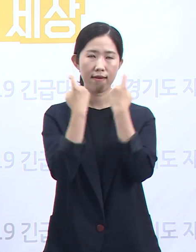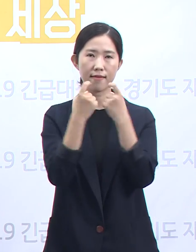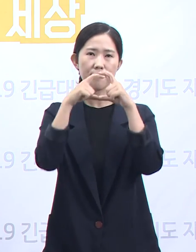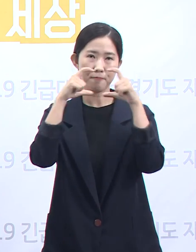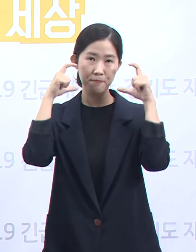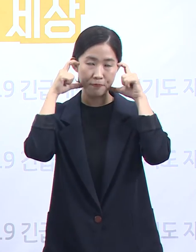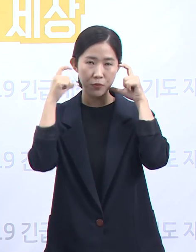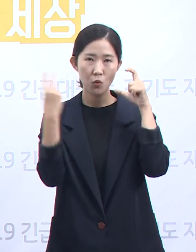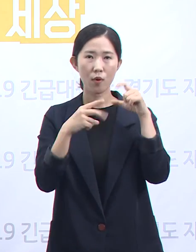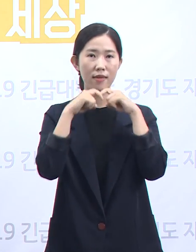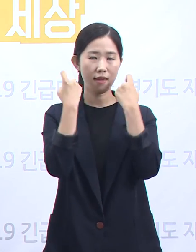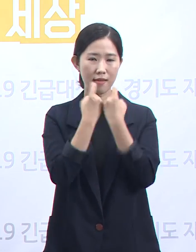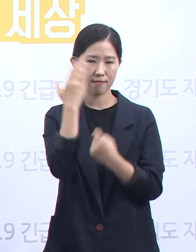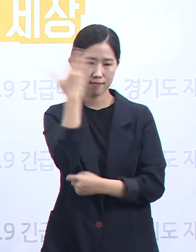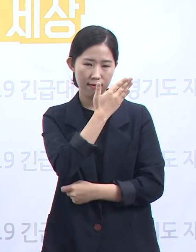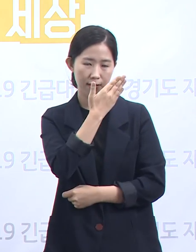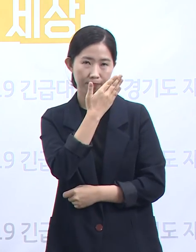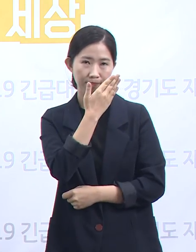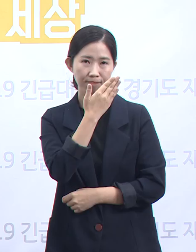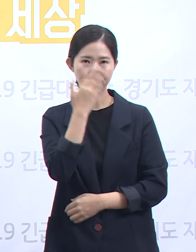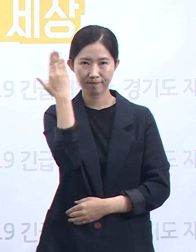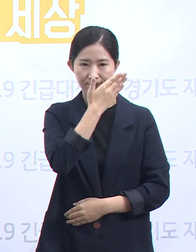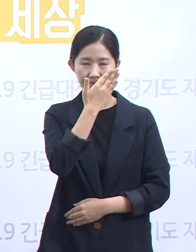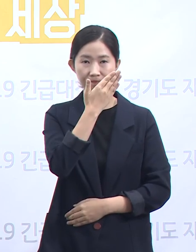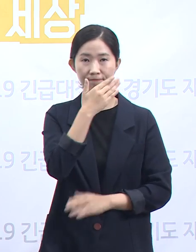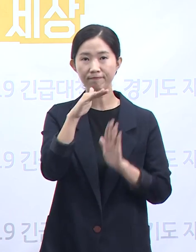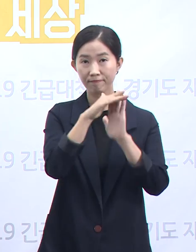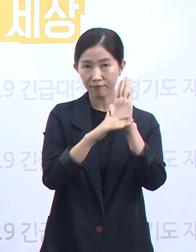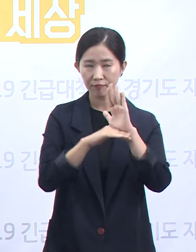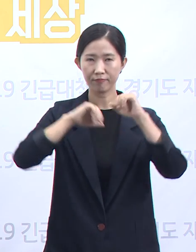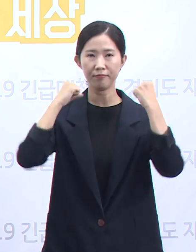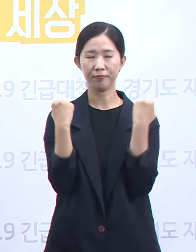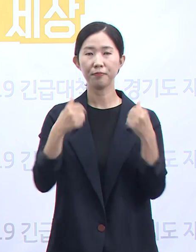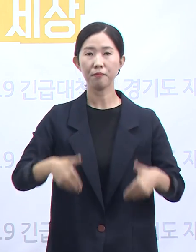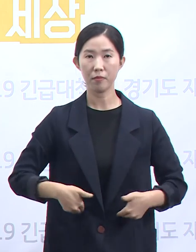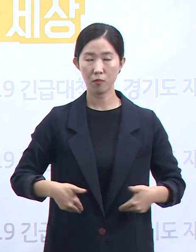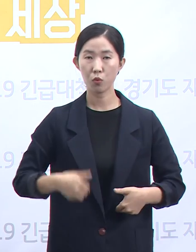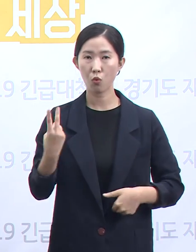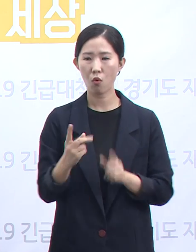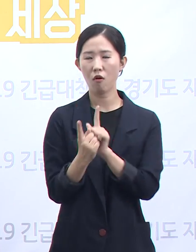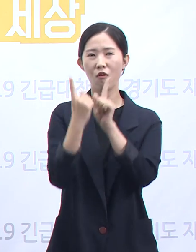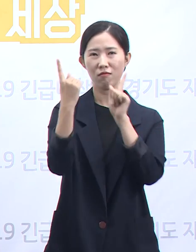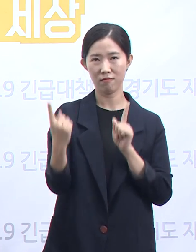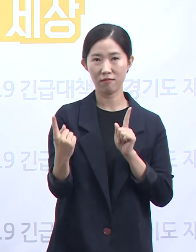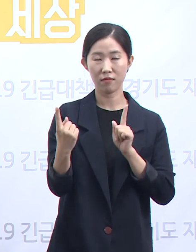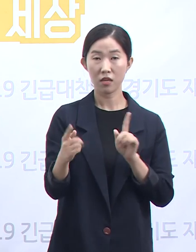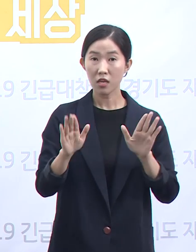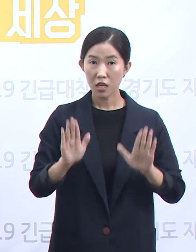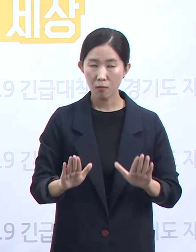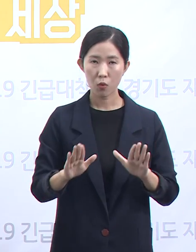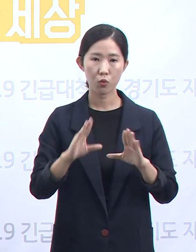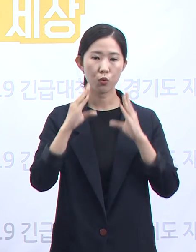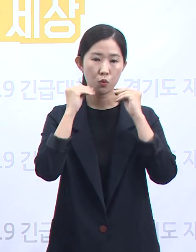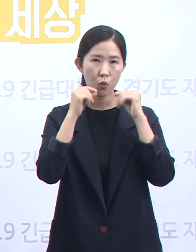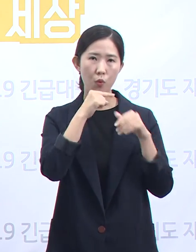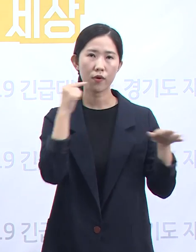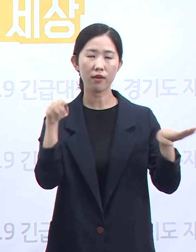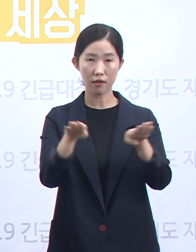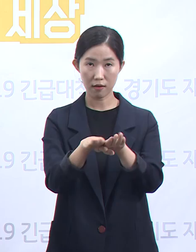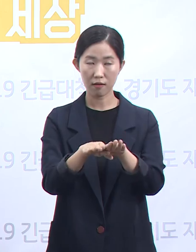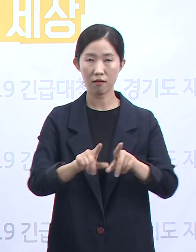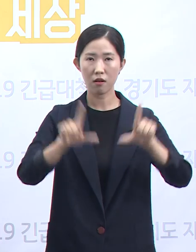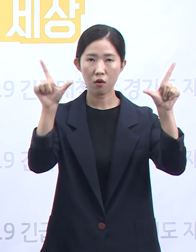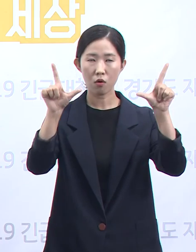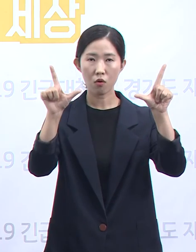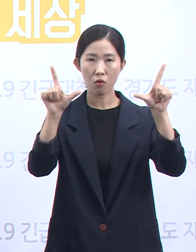거리 두기 실천입니다. 우리 모두의 소중한 일상을 되찾을 수 있도록 이번 주말 동안에도 이런 위생방역수칙